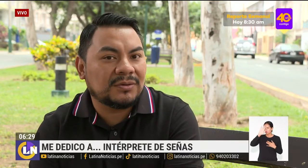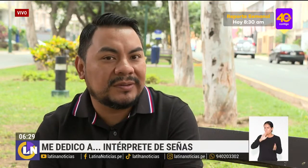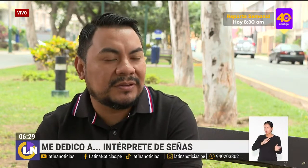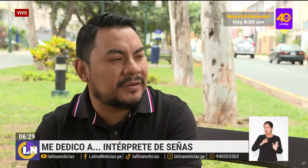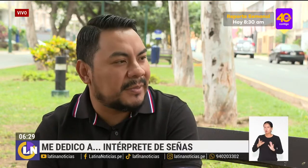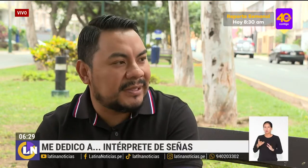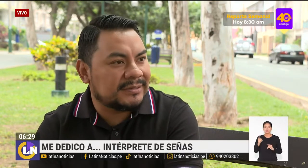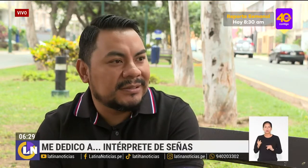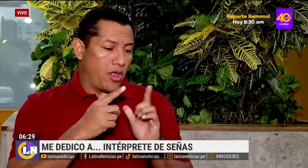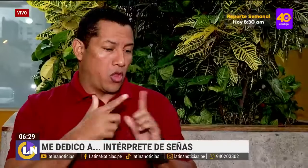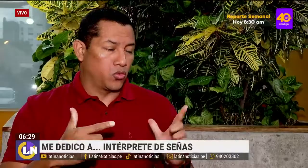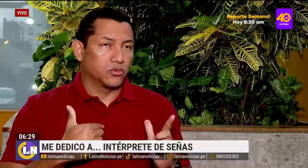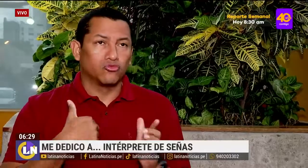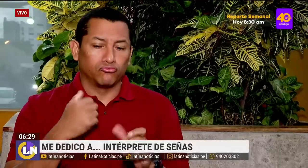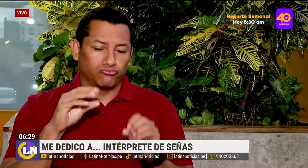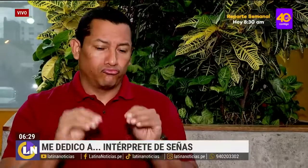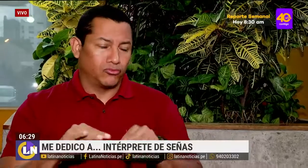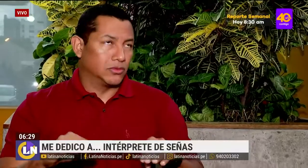fallecido con esta enfermedad.